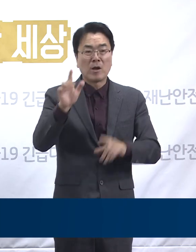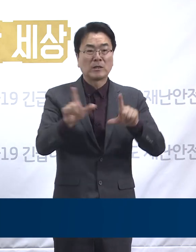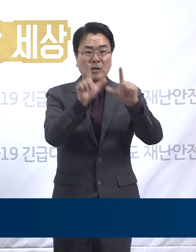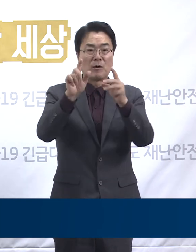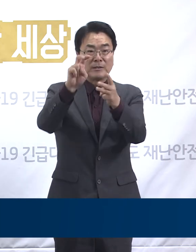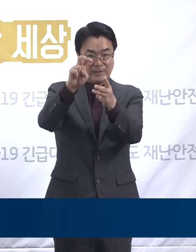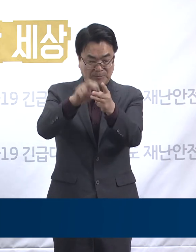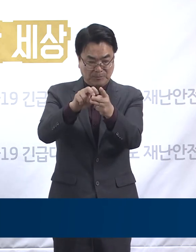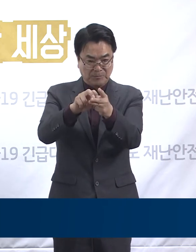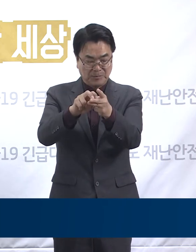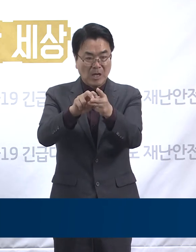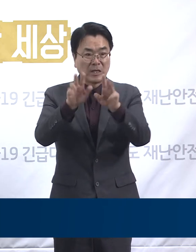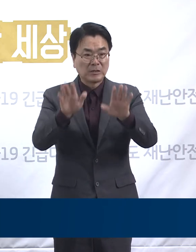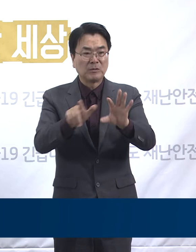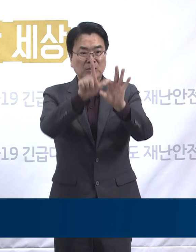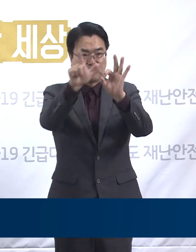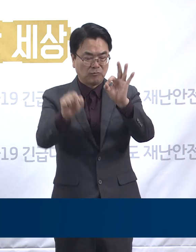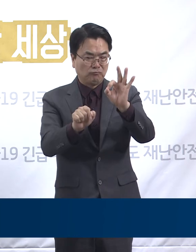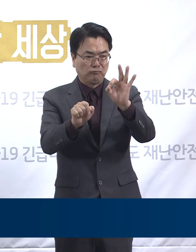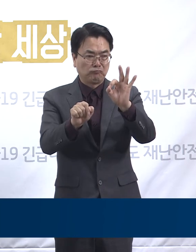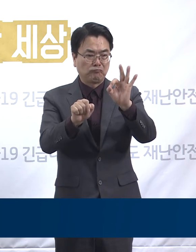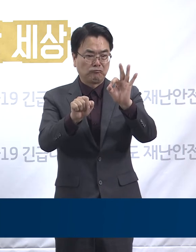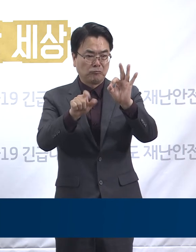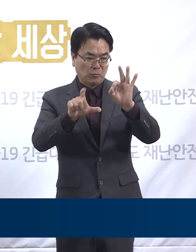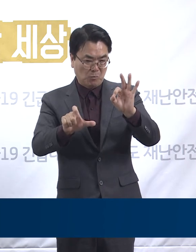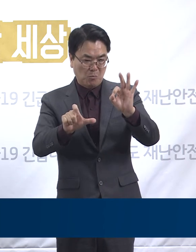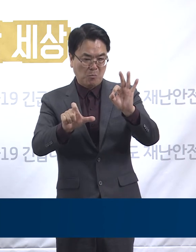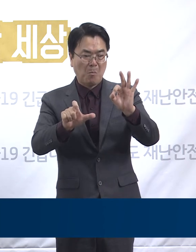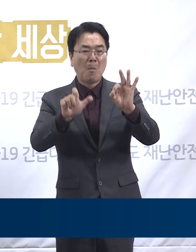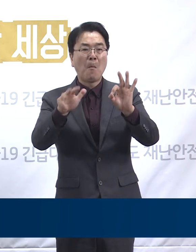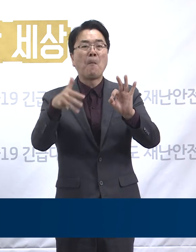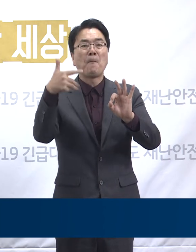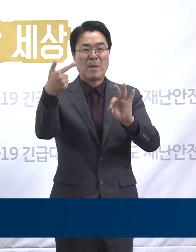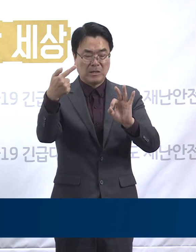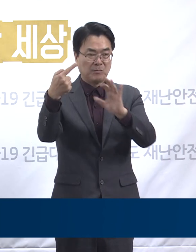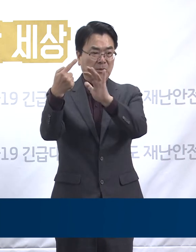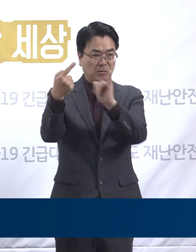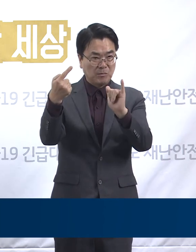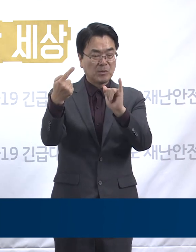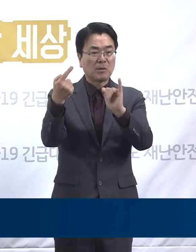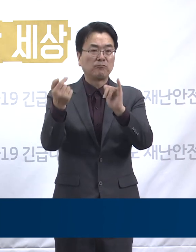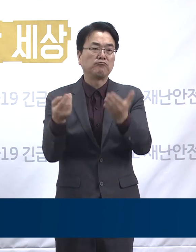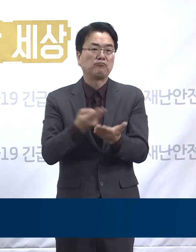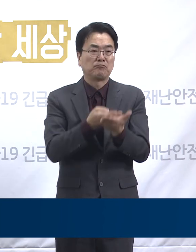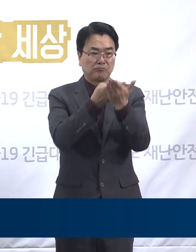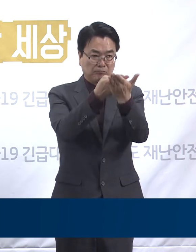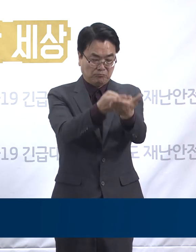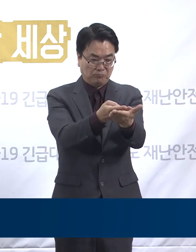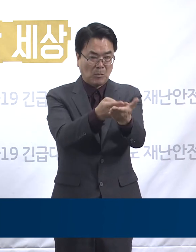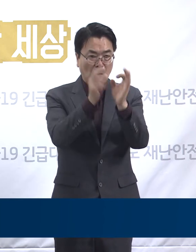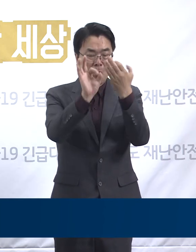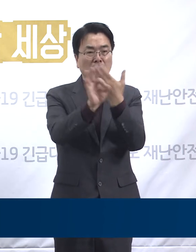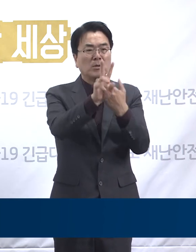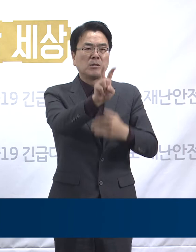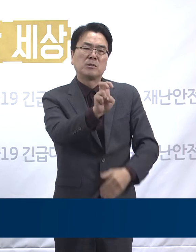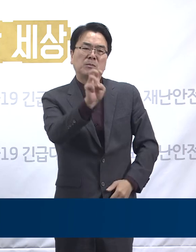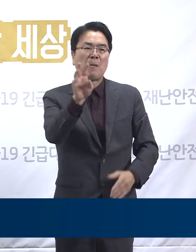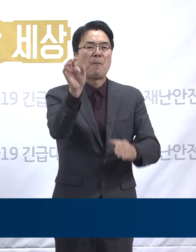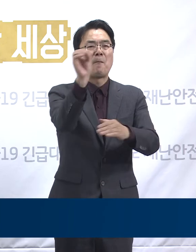10월 15일 18시 기준 91명이 입수하고 있어 21.3%의 가동률을 보이며